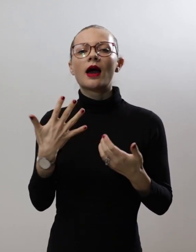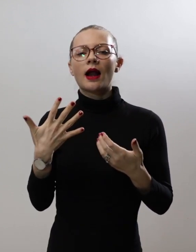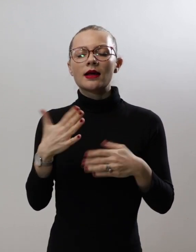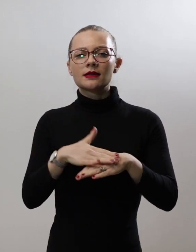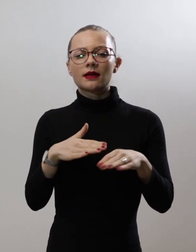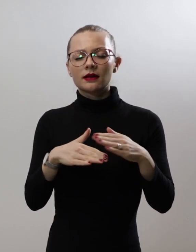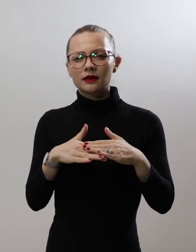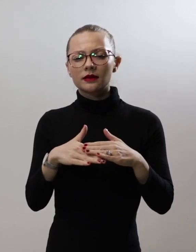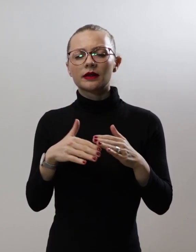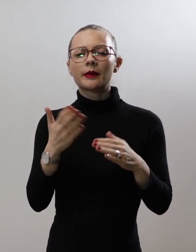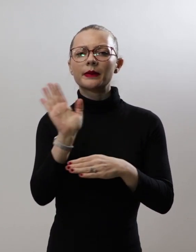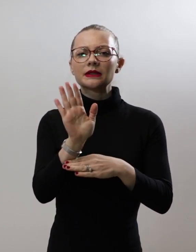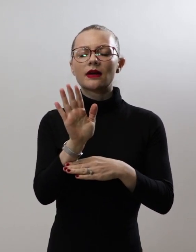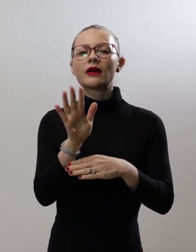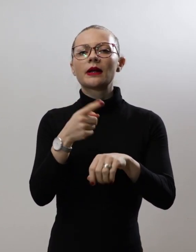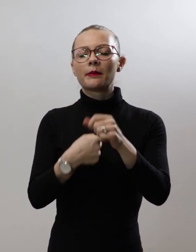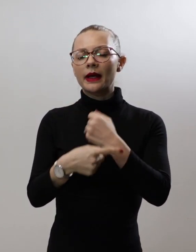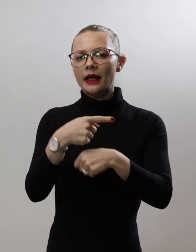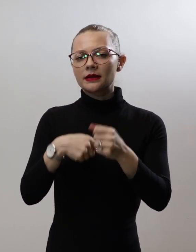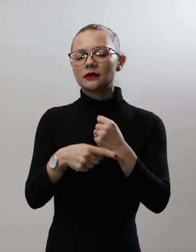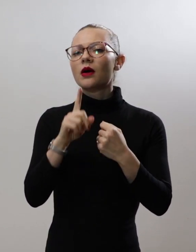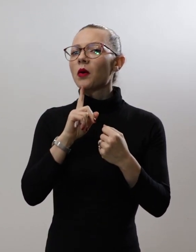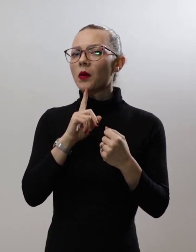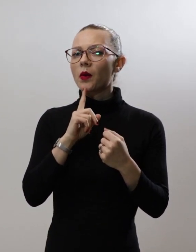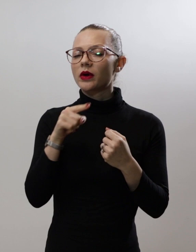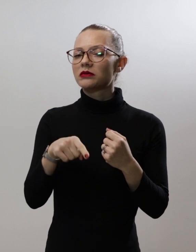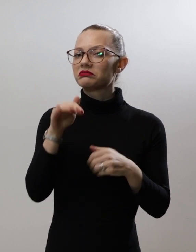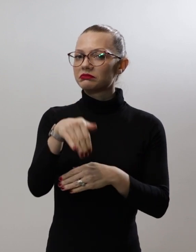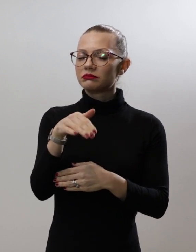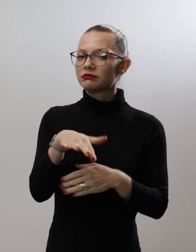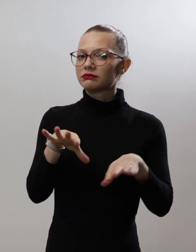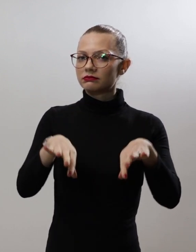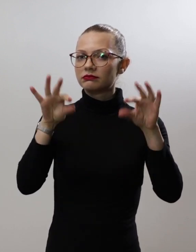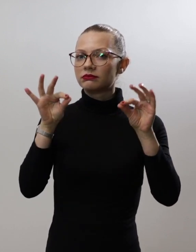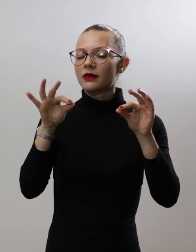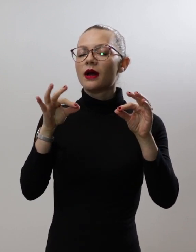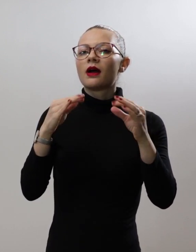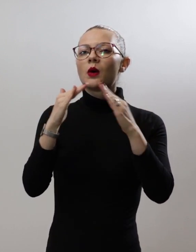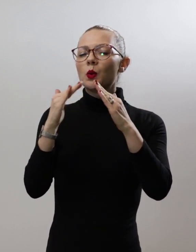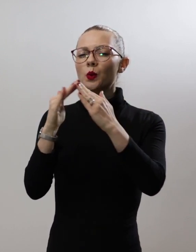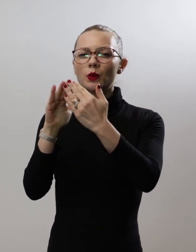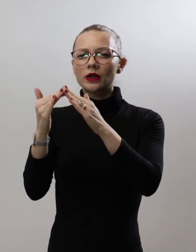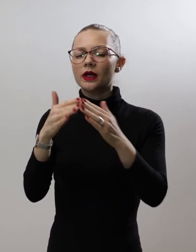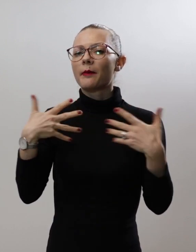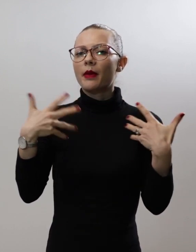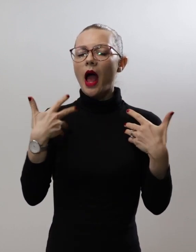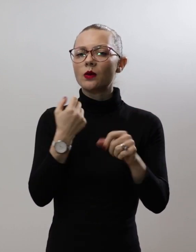представени белекзии. Во археолошките истражувања на населбит од младото камено време се пронајдени